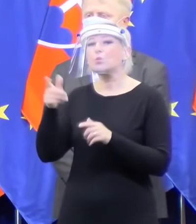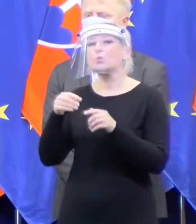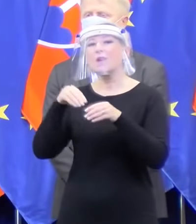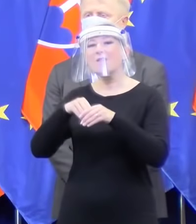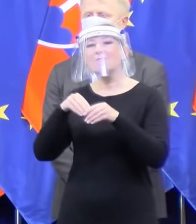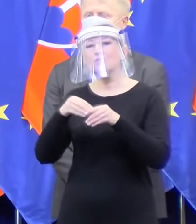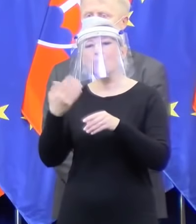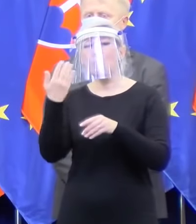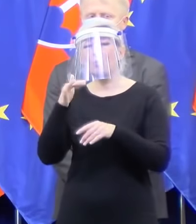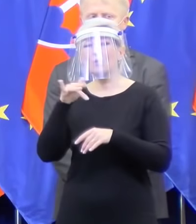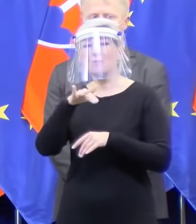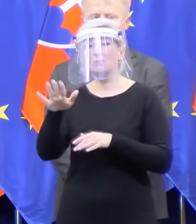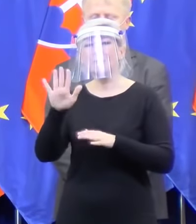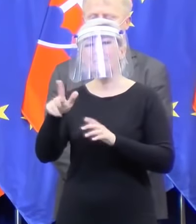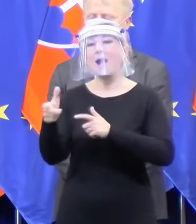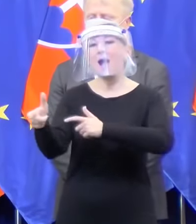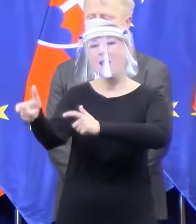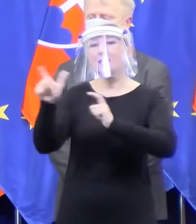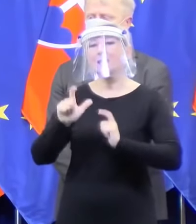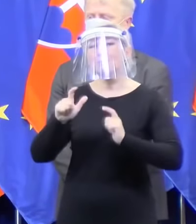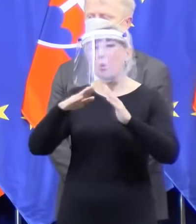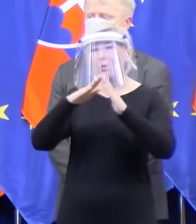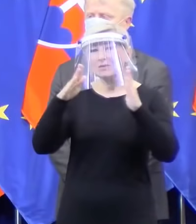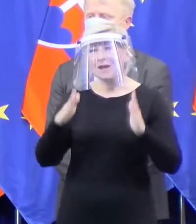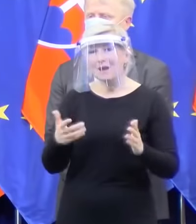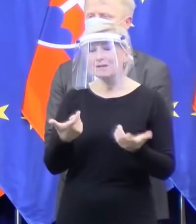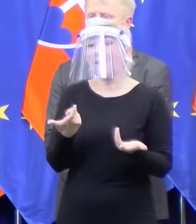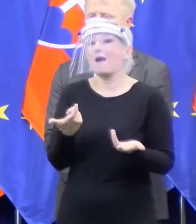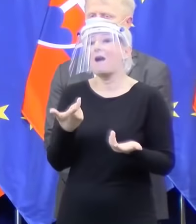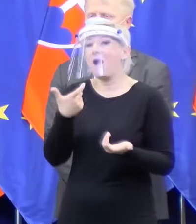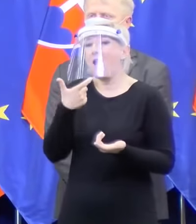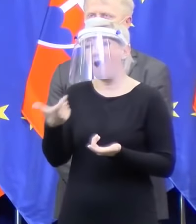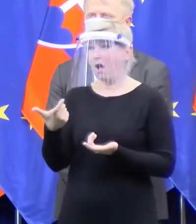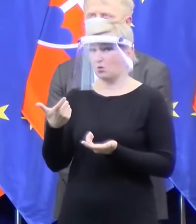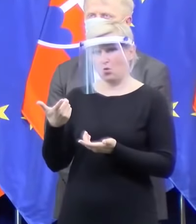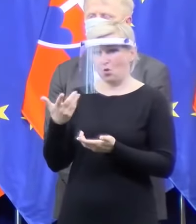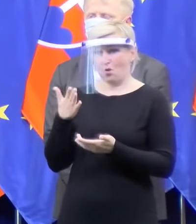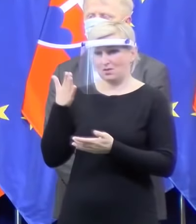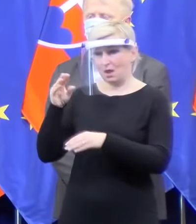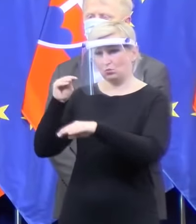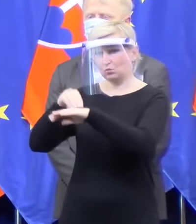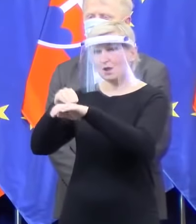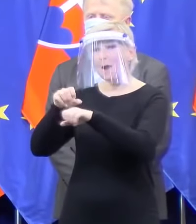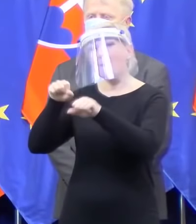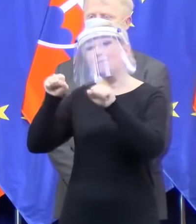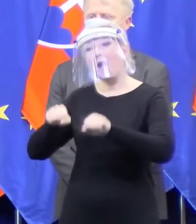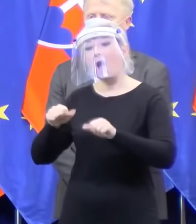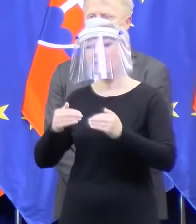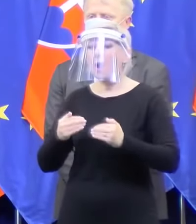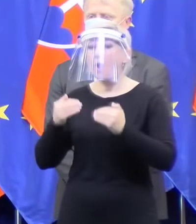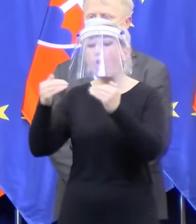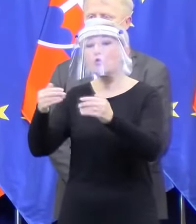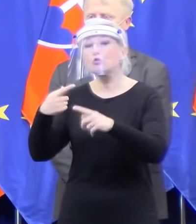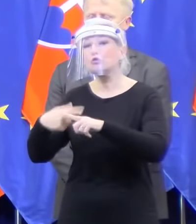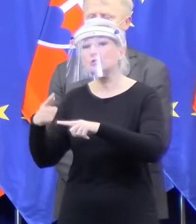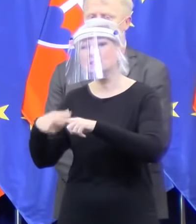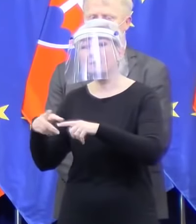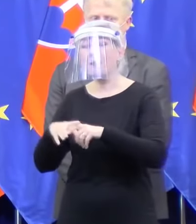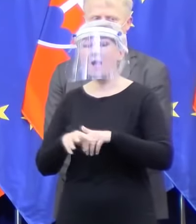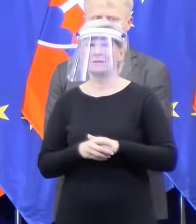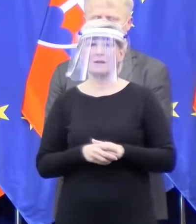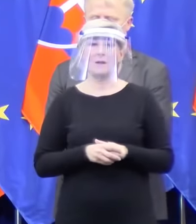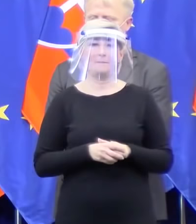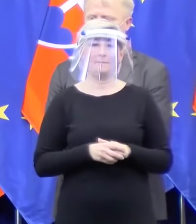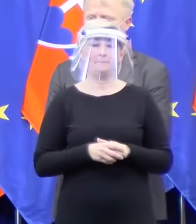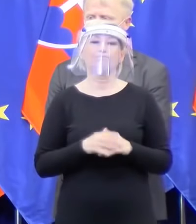Neplánujete zaviesť to, aby všetky banky odložili splátky? Rozprávame sa o týchto riešeniach. Samozrejme, ale tak, jak som